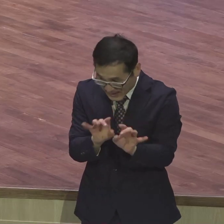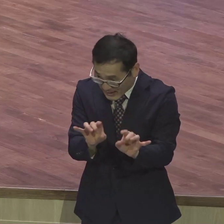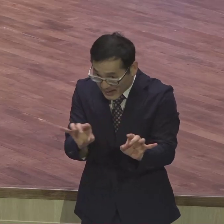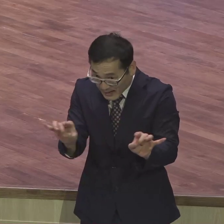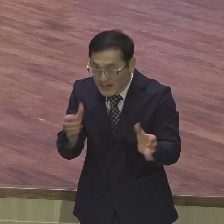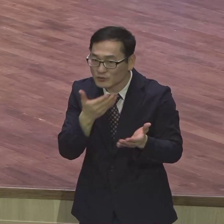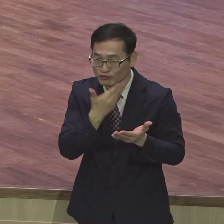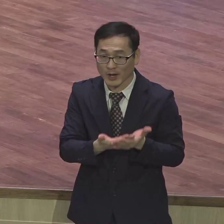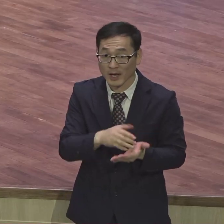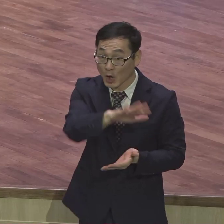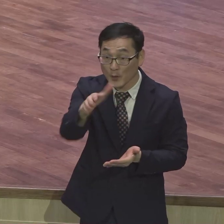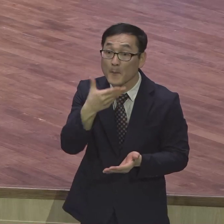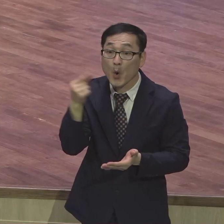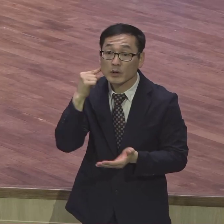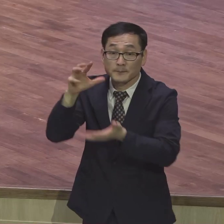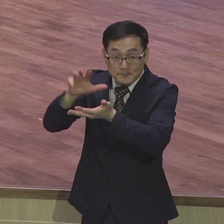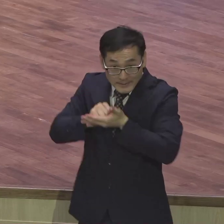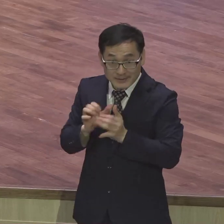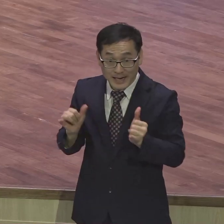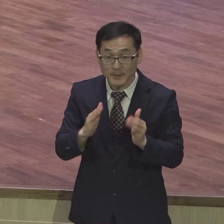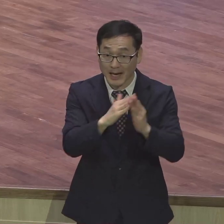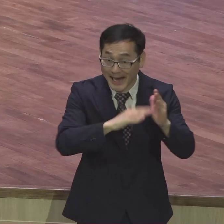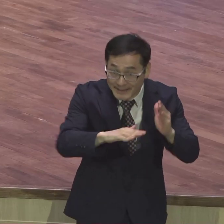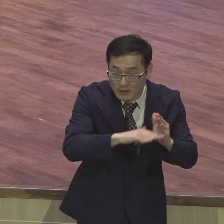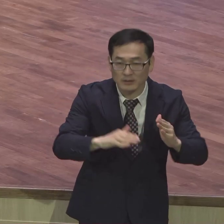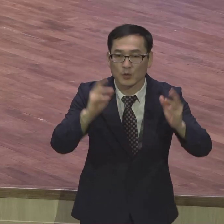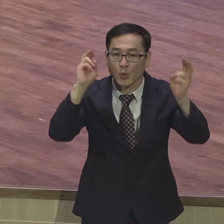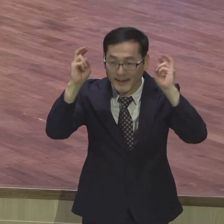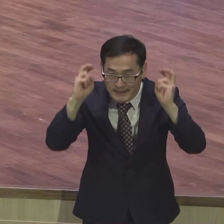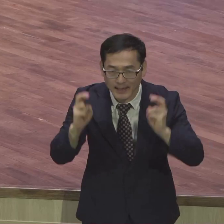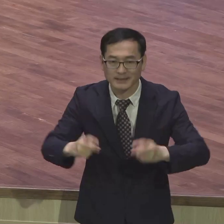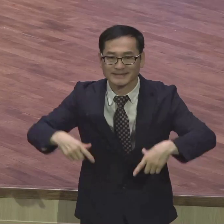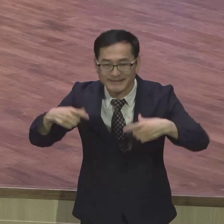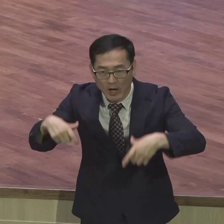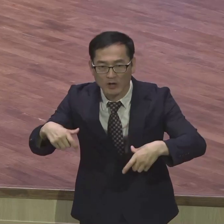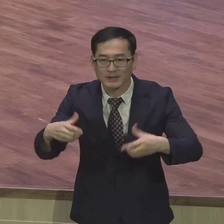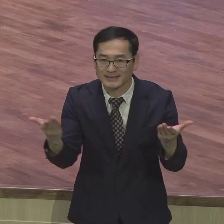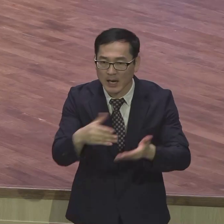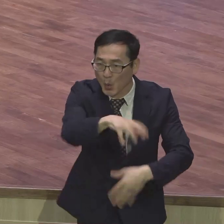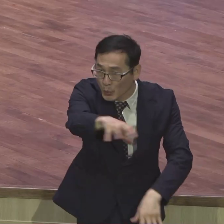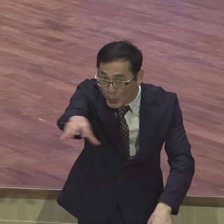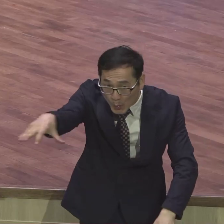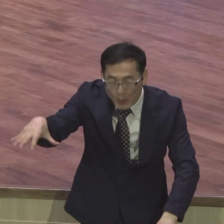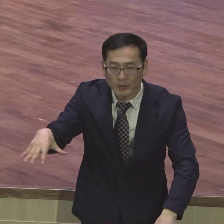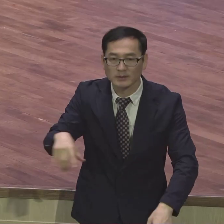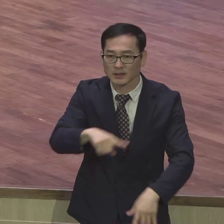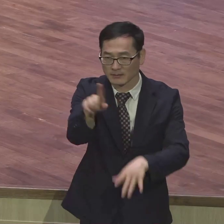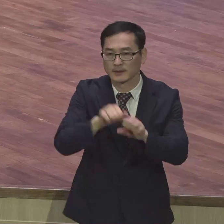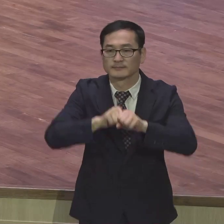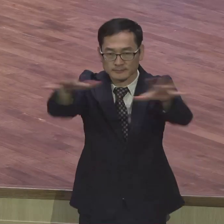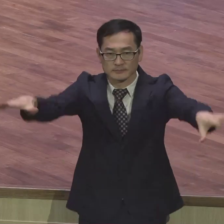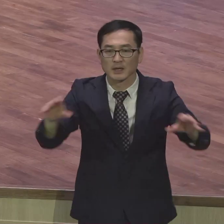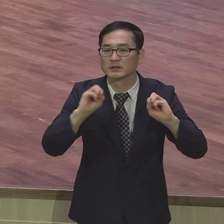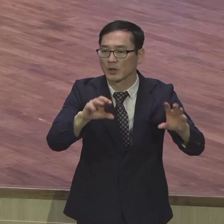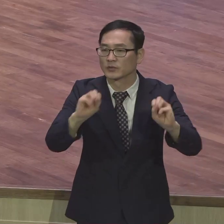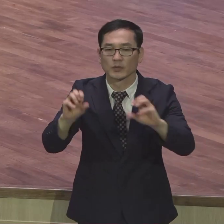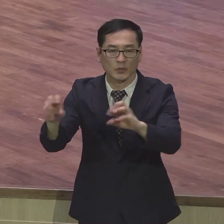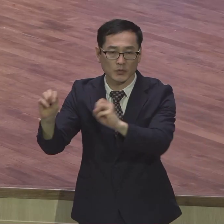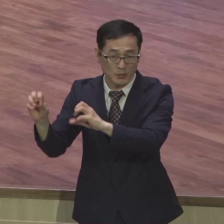복음을 받고 가면 여러분 가정 여러분 직장 여러분 지역 여러분 산업인 산업현장 여러분 가는 그 현장 현장마다 복음으로